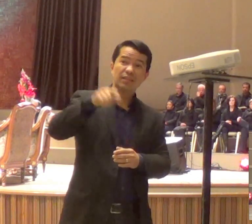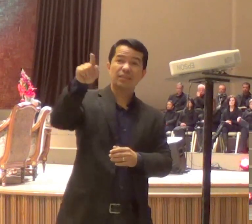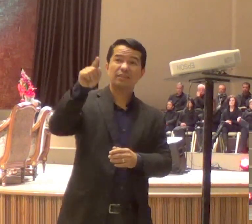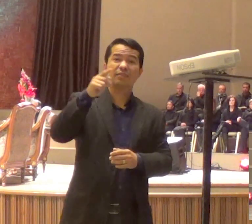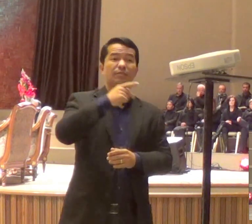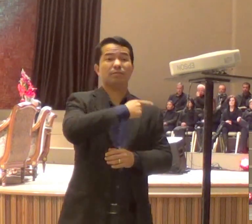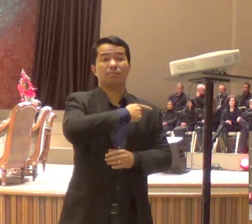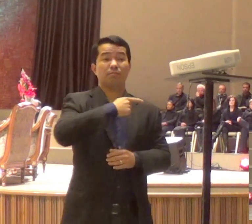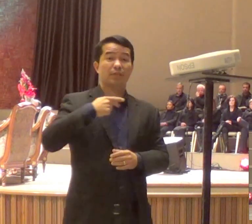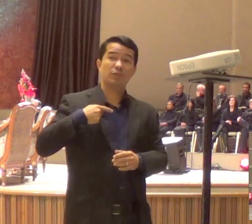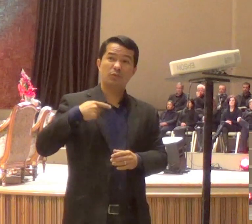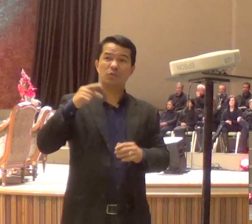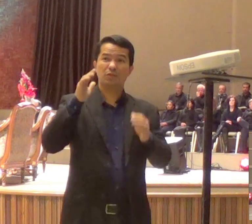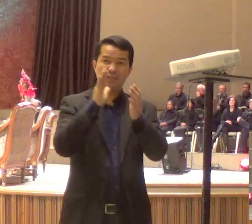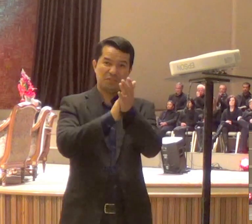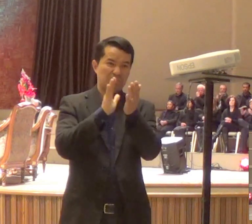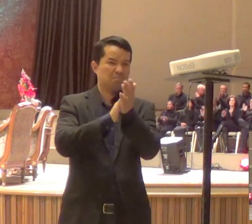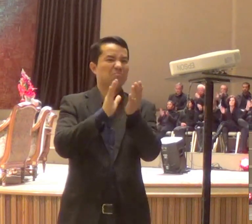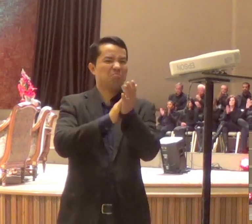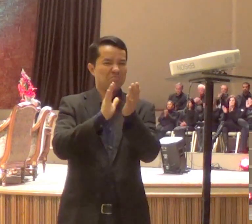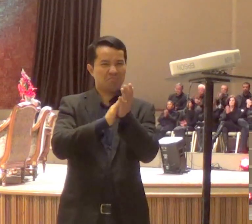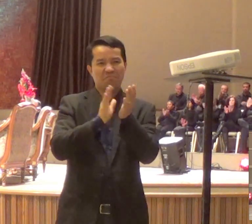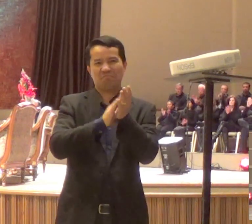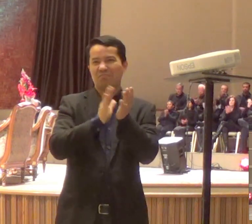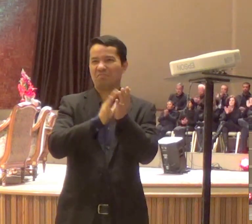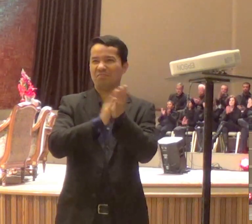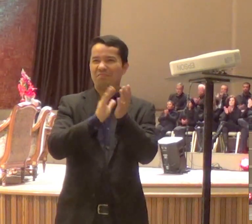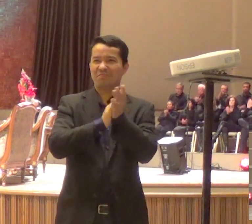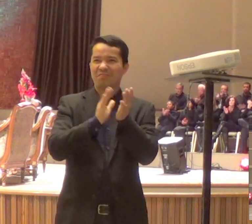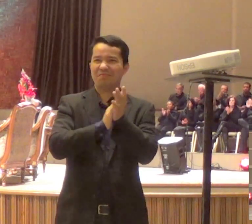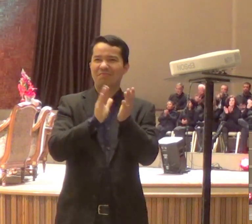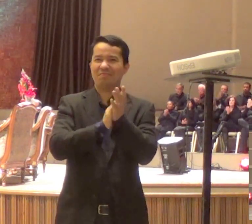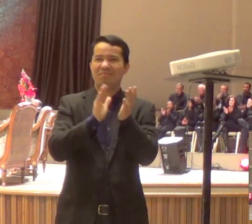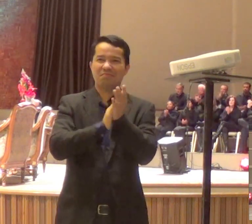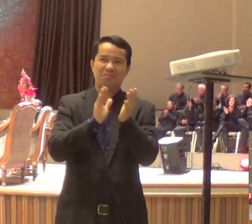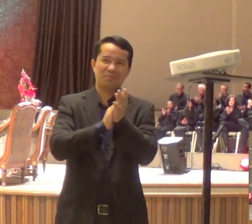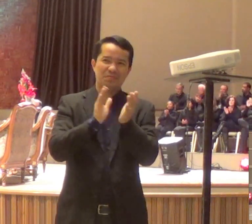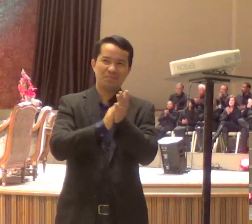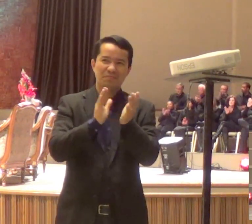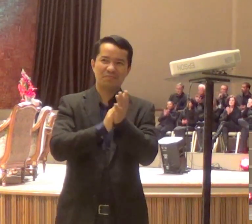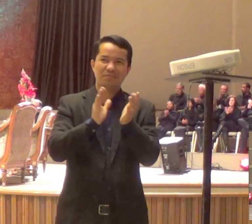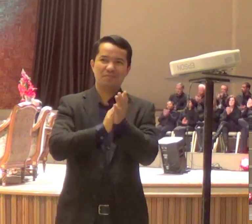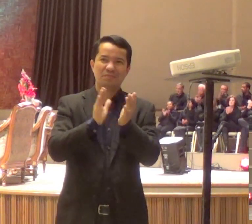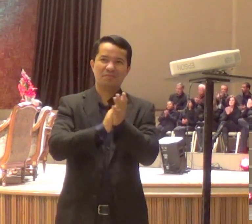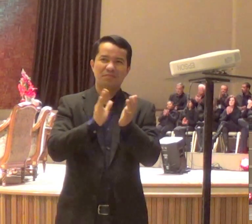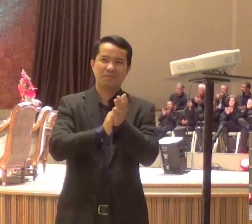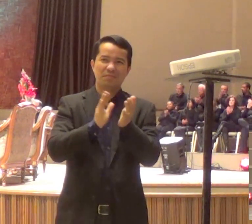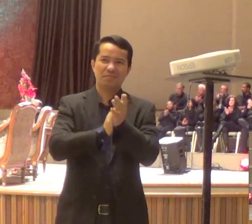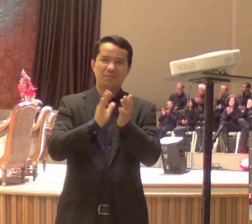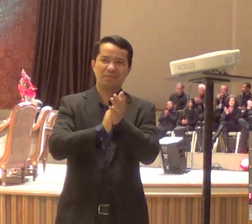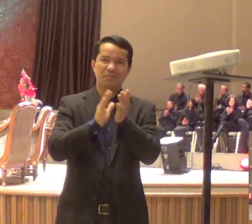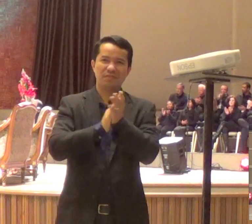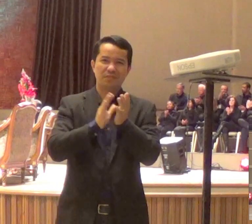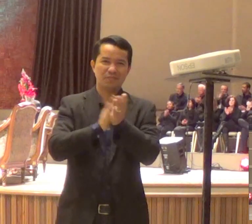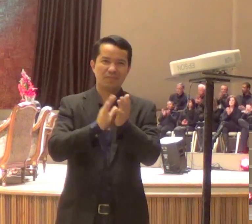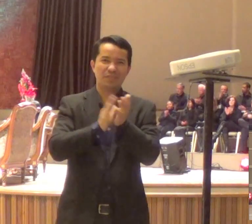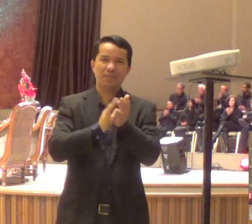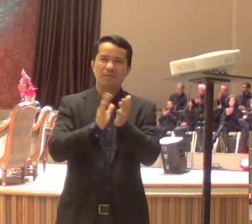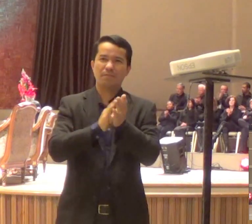Não é isso? Vamos dar uma salva de palmas para eles lá, que nos ajudaram muito, muito obrigado, viu? Desculpa, viu? De não ter apresentado